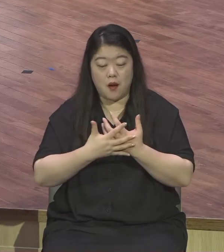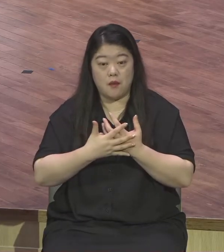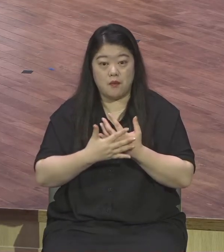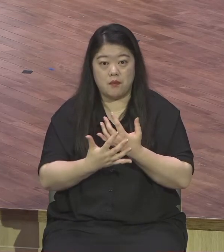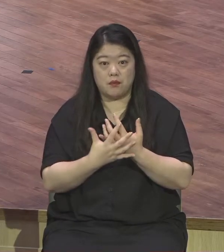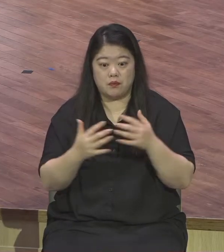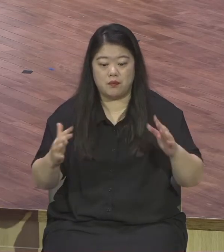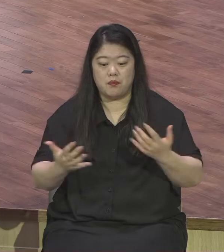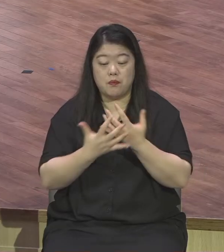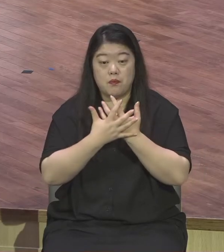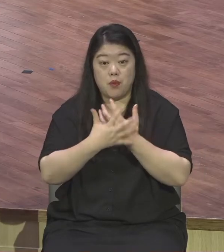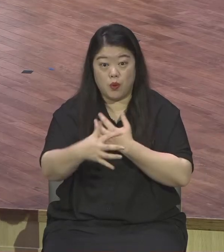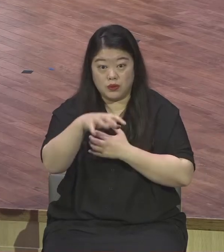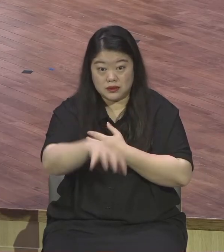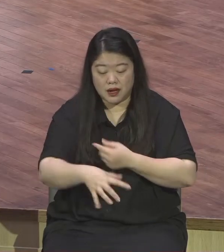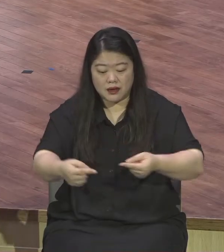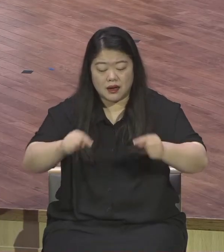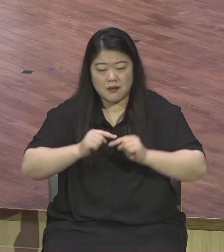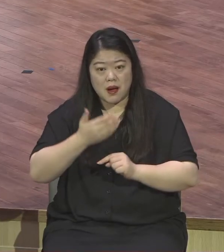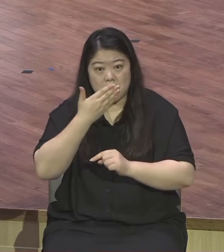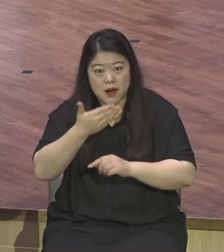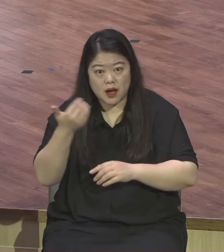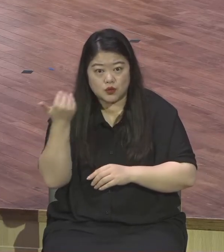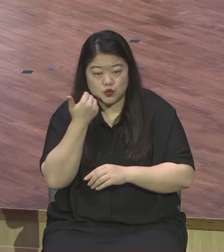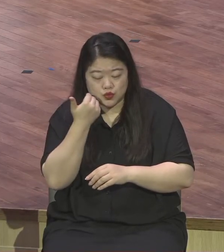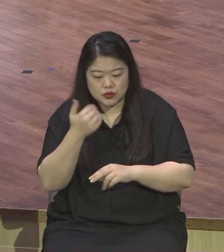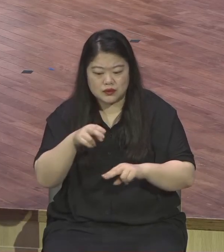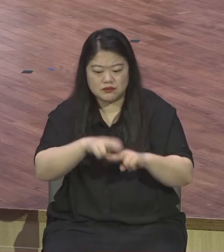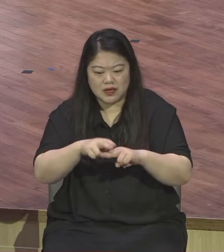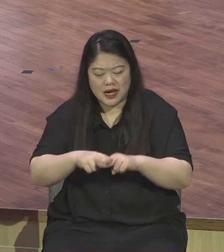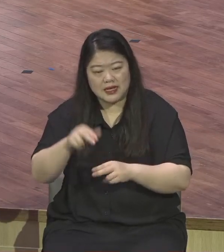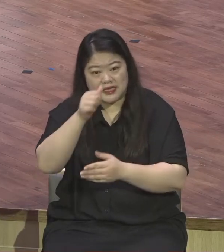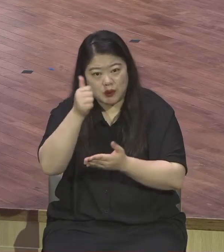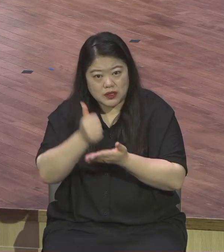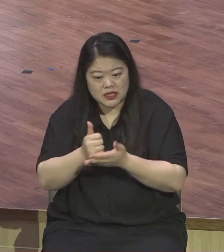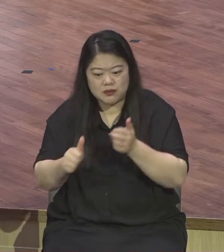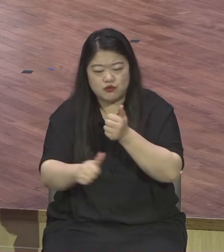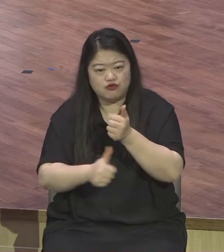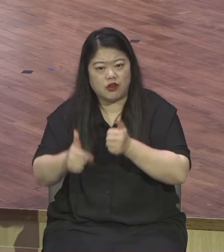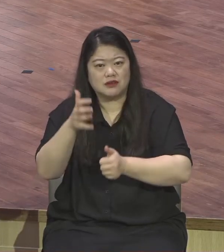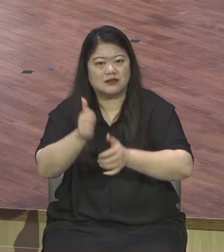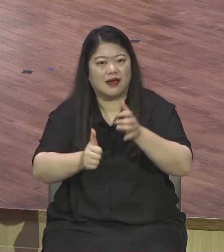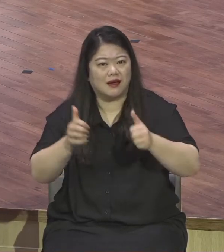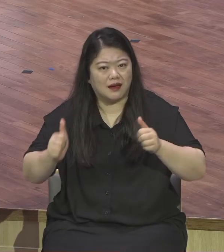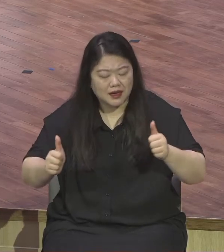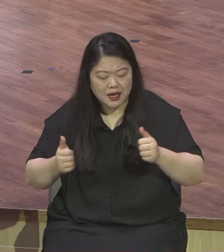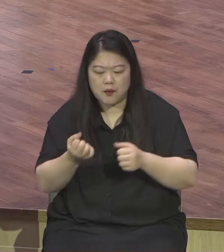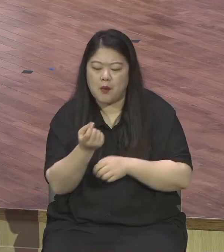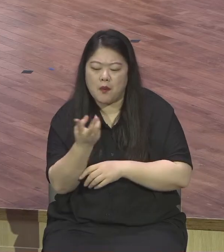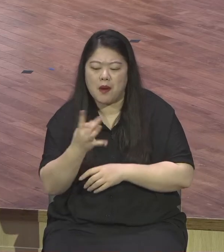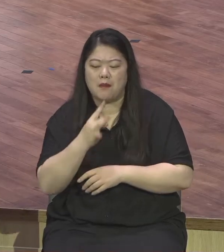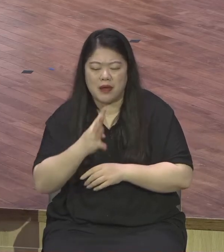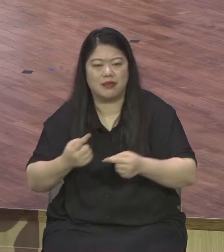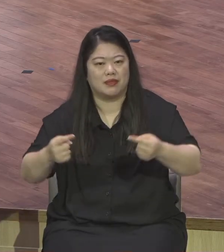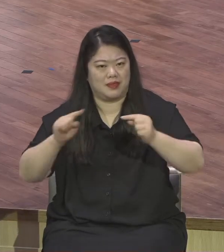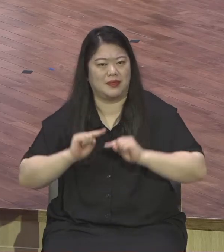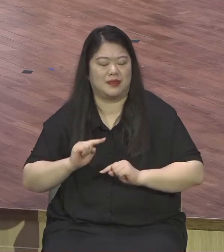오늘부터 90명이 가능한데 많이 참석을 못시킨 것 같습니다. 다음 주부터